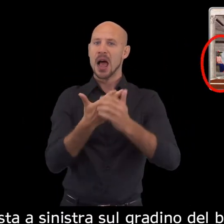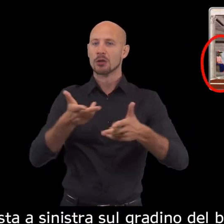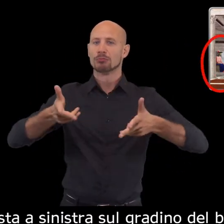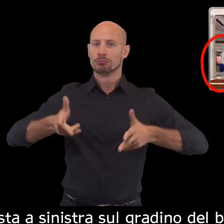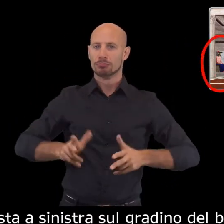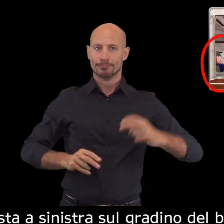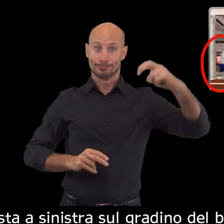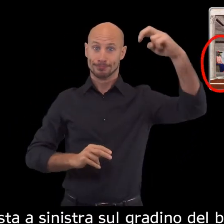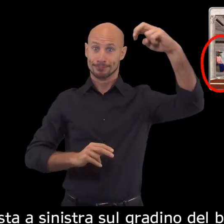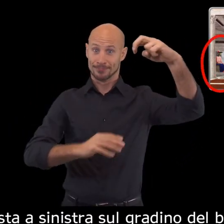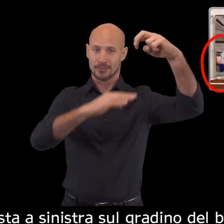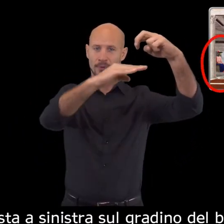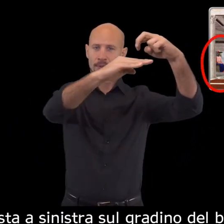seggio di Pilato, che così recita.